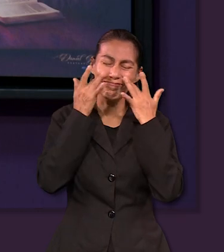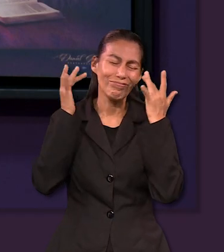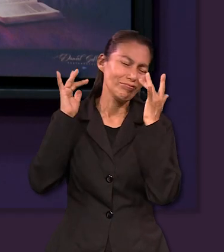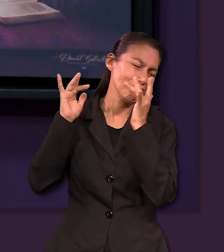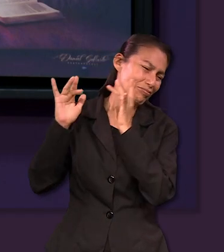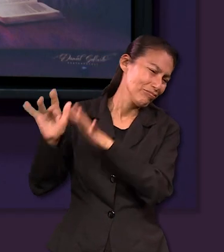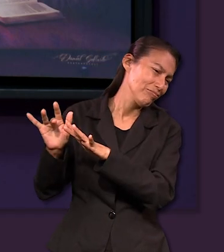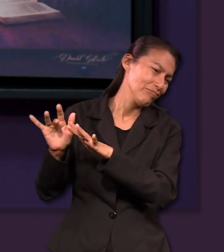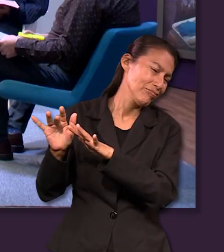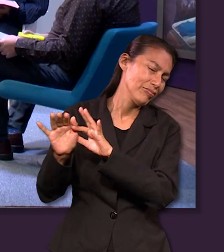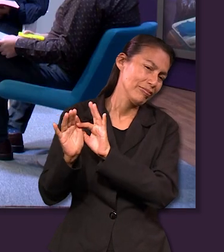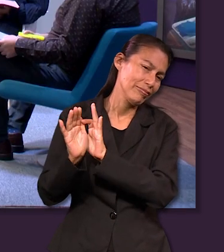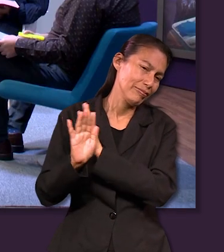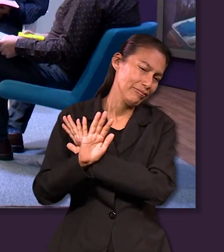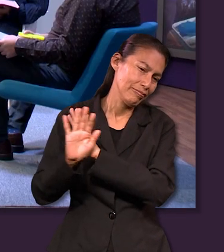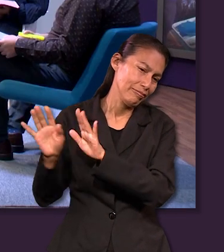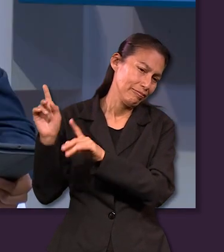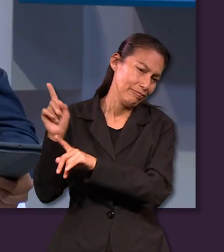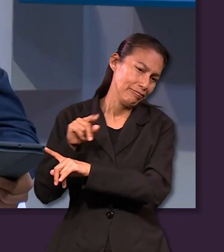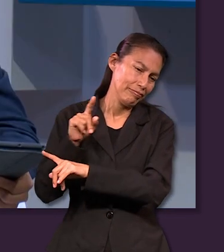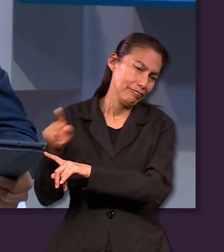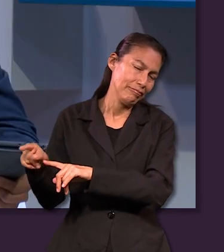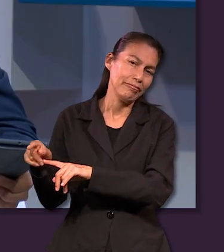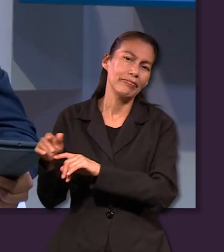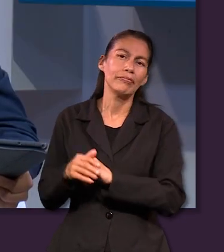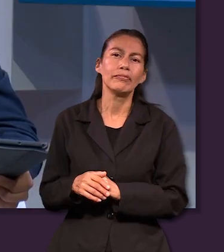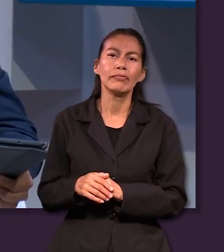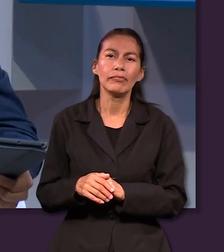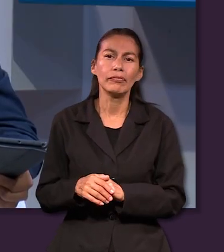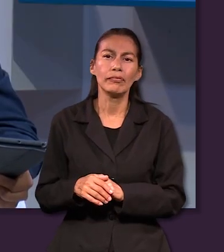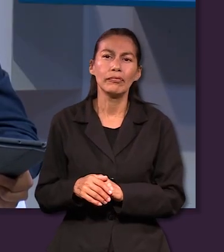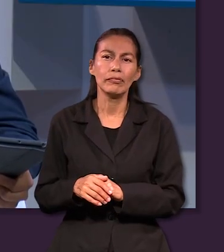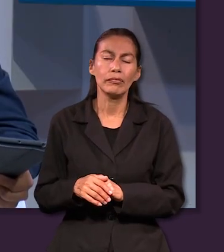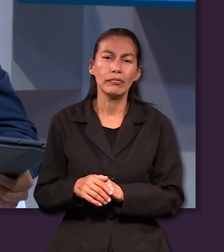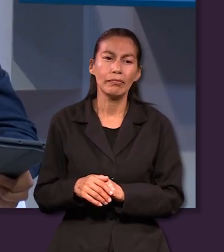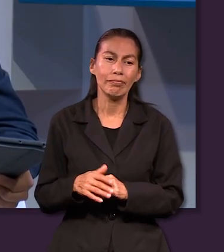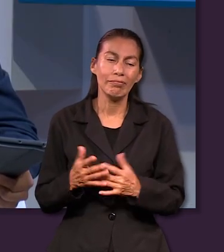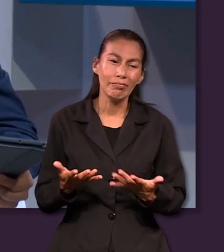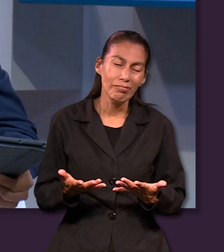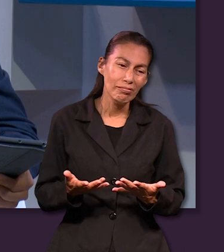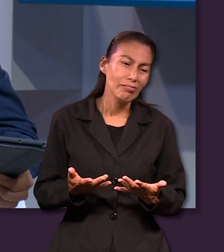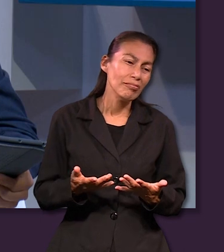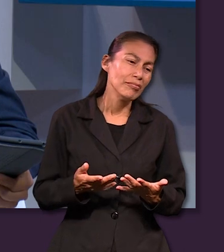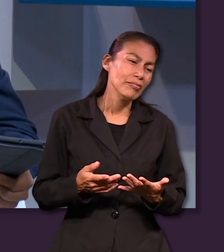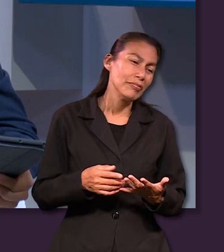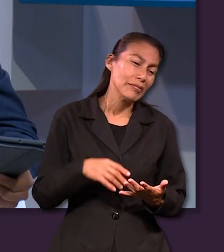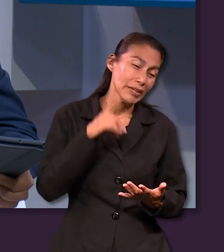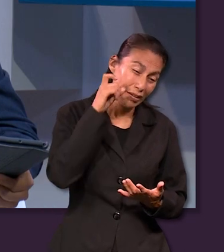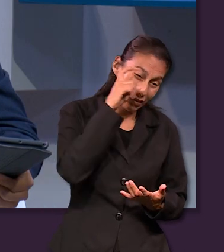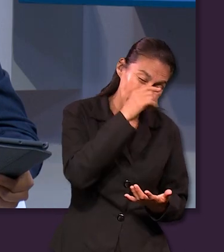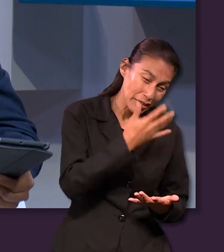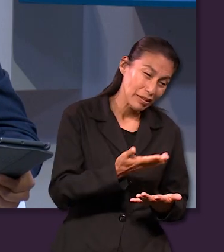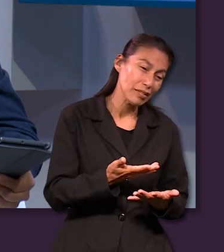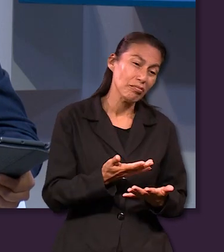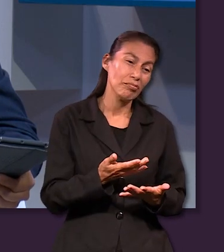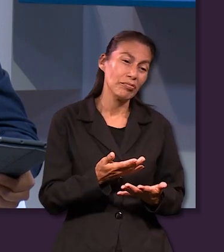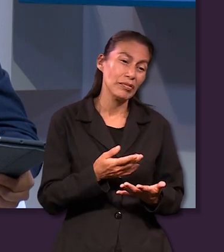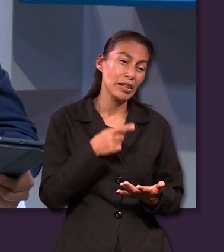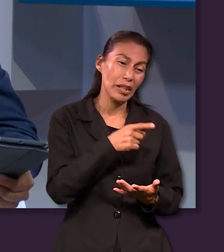terminó por abandonar esos estudios por completo y por colmo para colmo